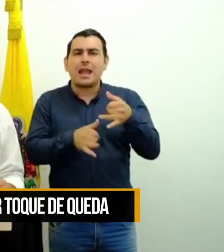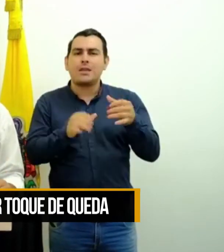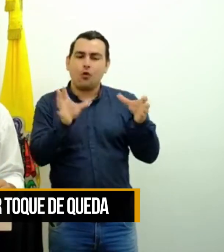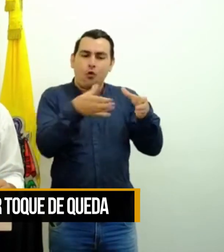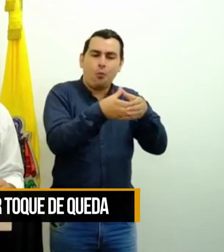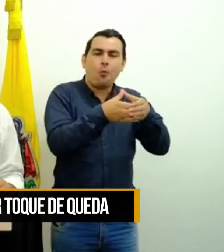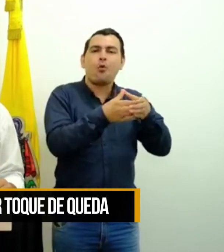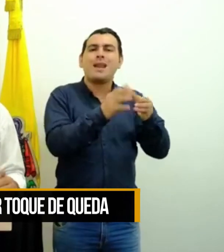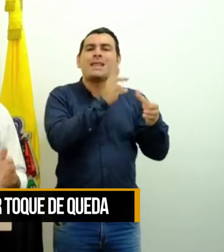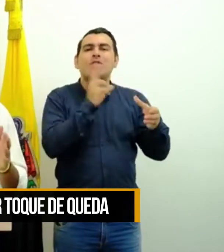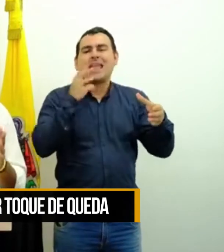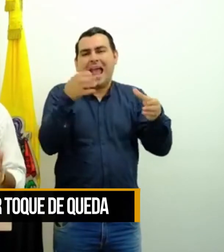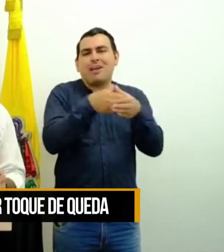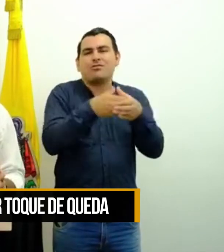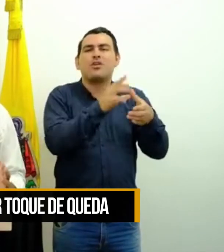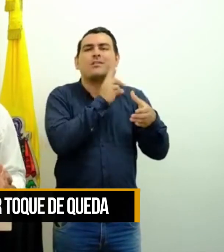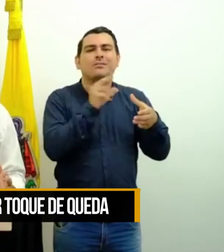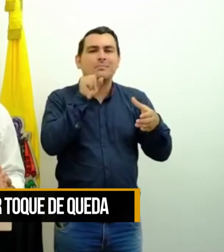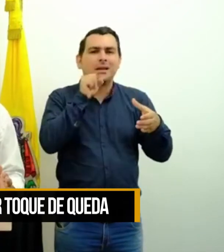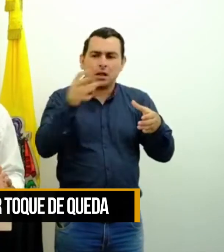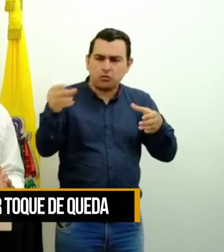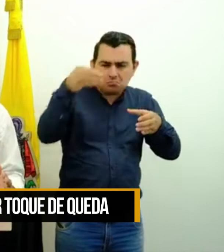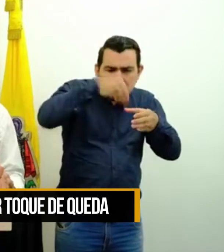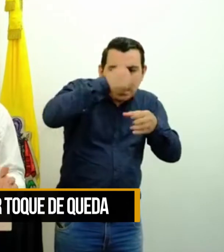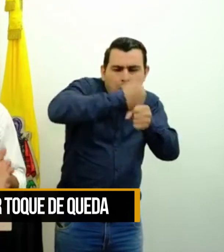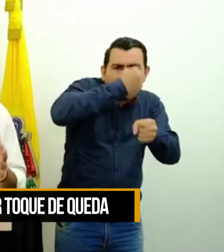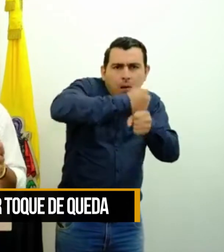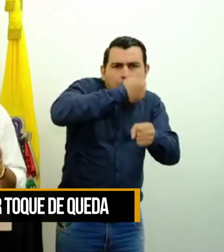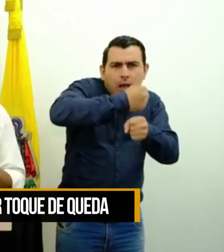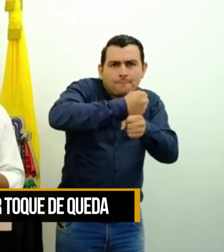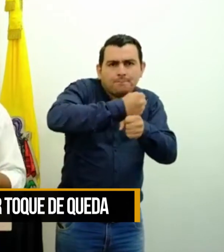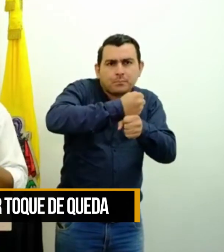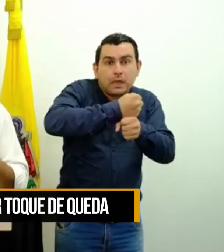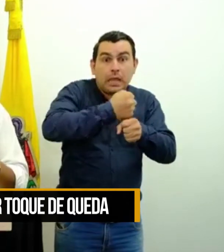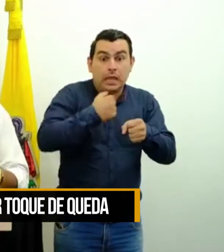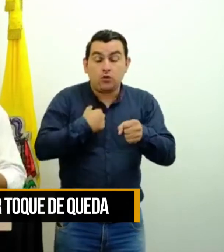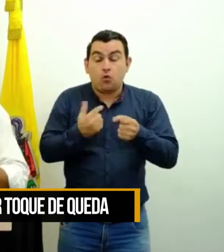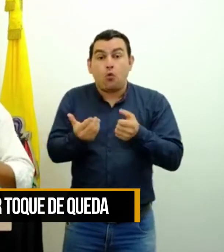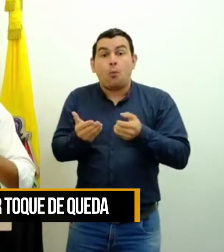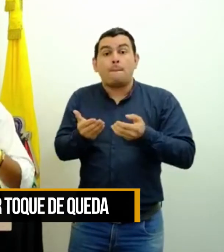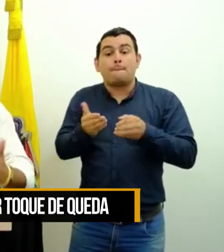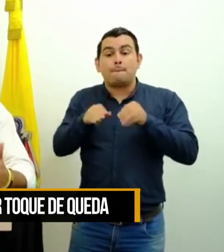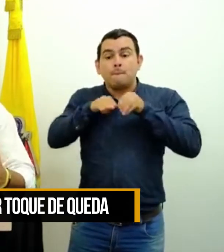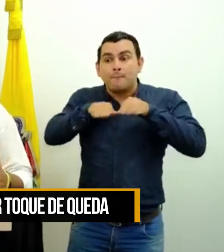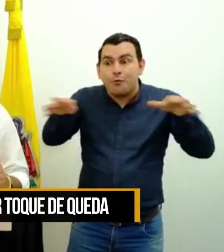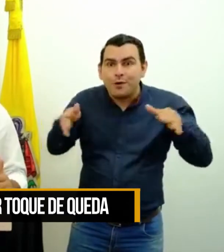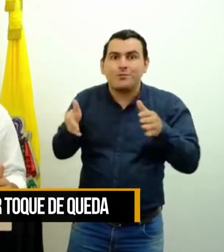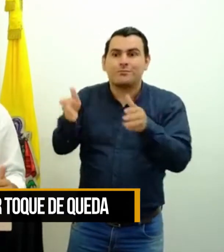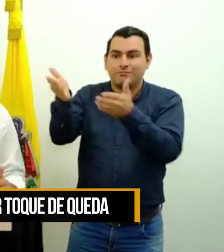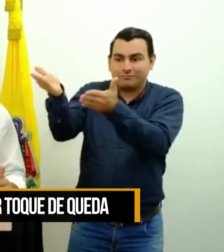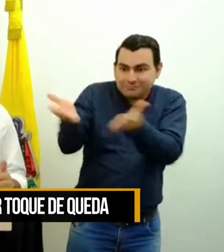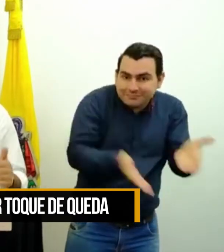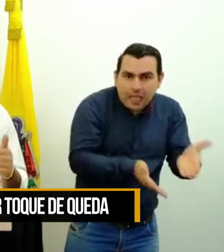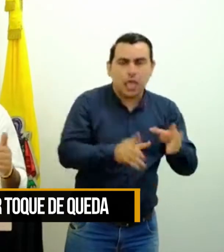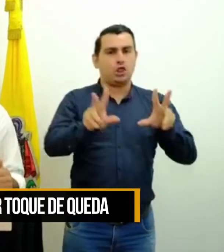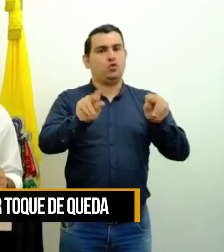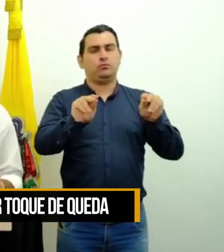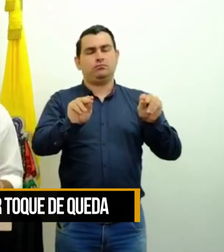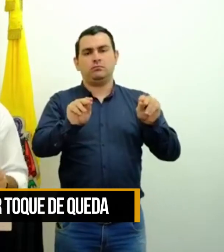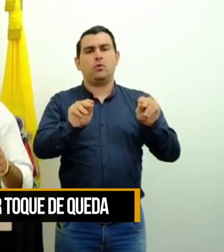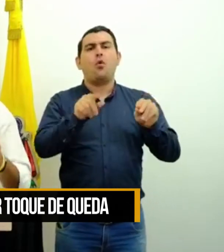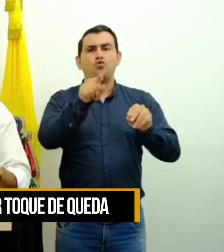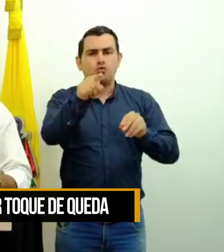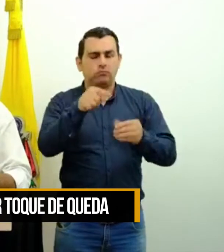de los restaurantes, ellos van a estar trabajando, no van a atender al público comúnmente como lo hacemos, usted puede